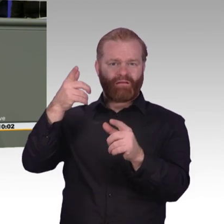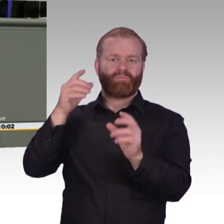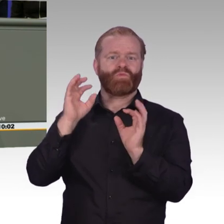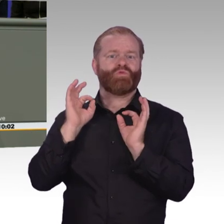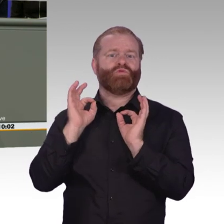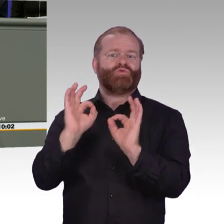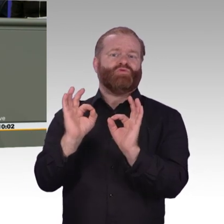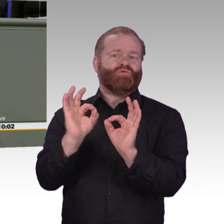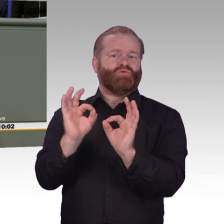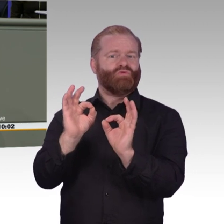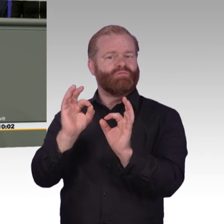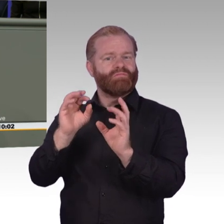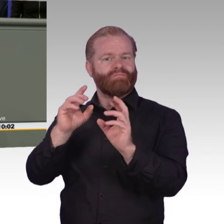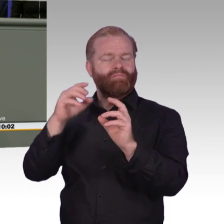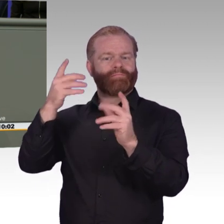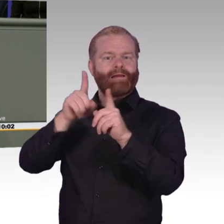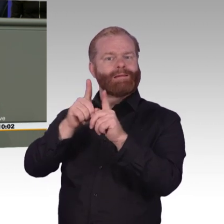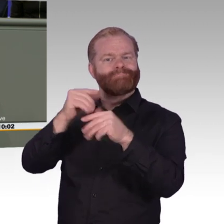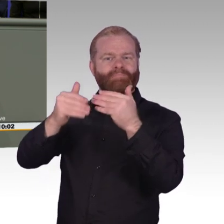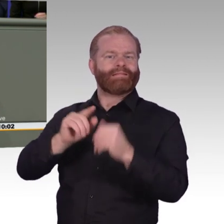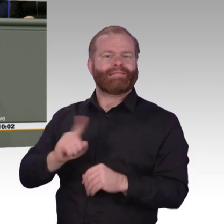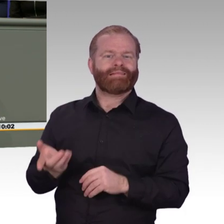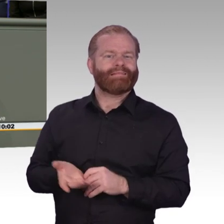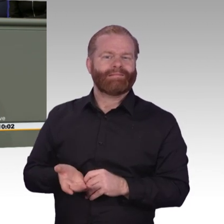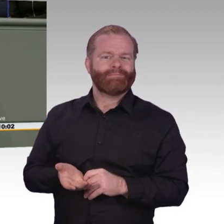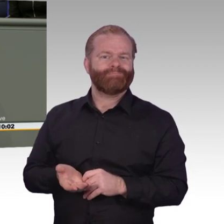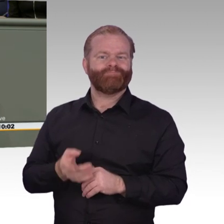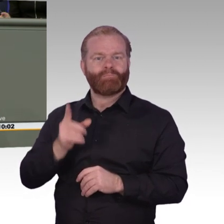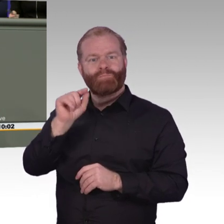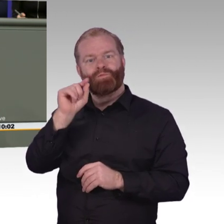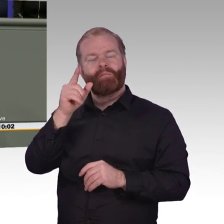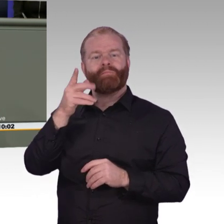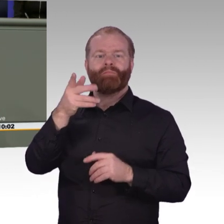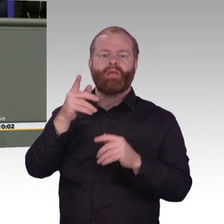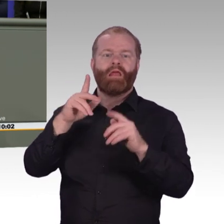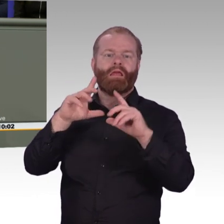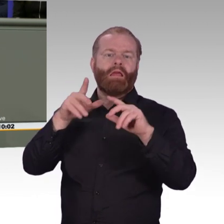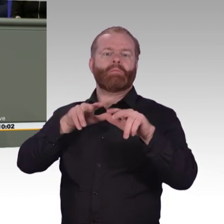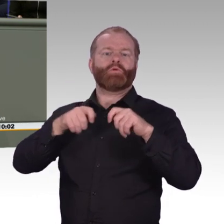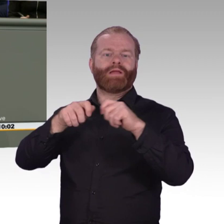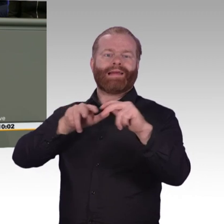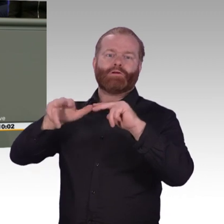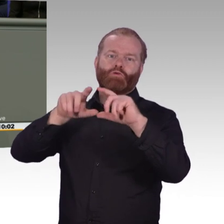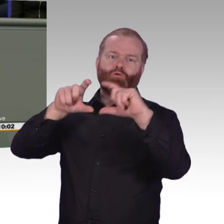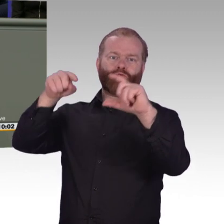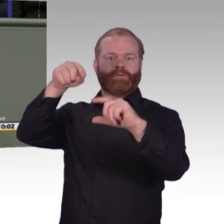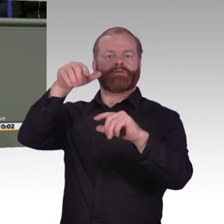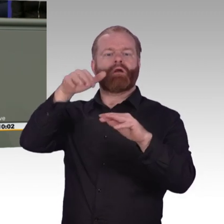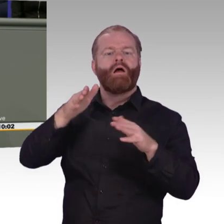mit zusammengeschusterten und ambitionslosen Digitalisierungsplänen abgespeist zu werden. Und im Übrigen gehört die